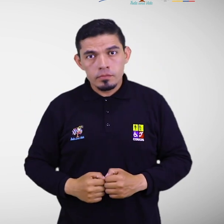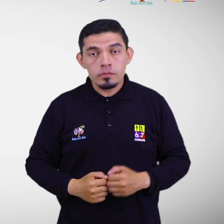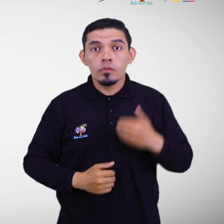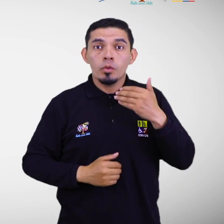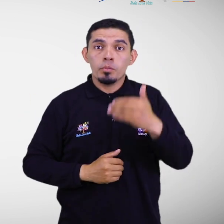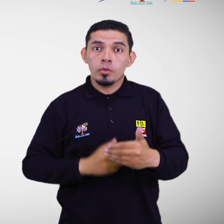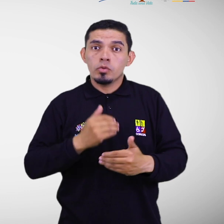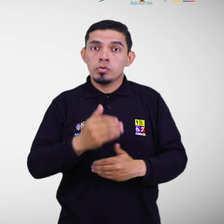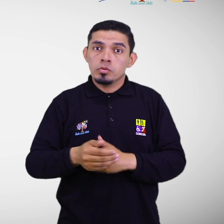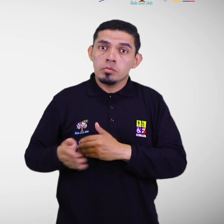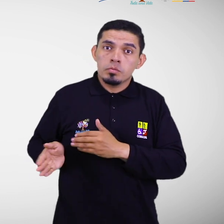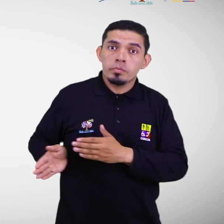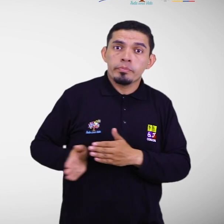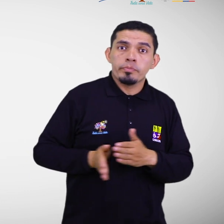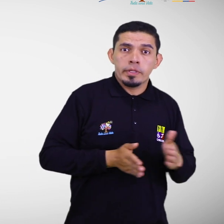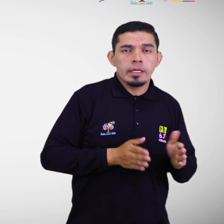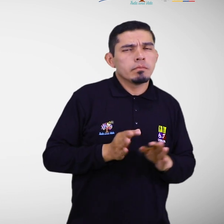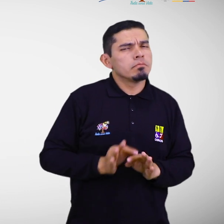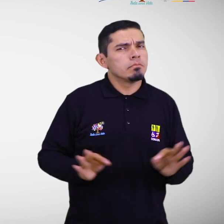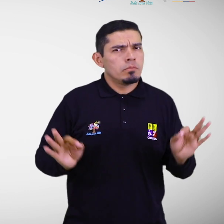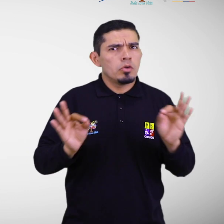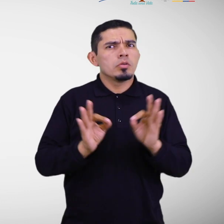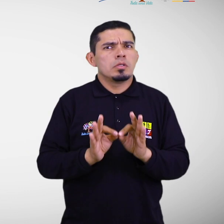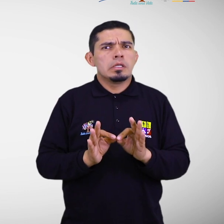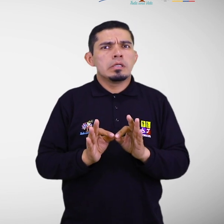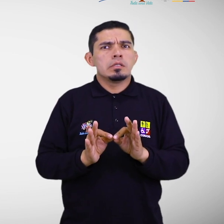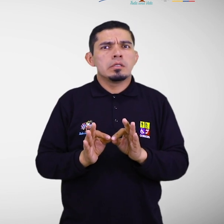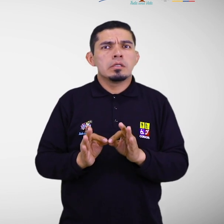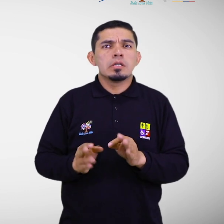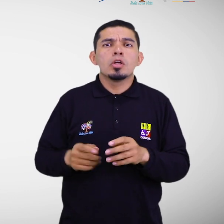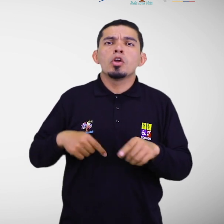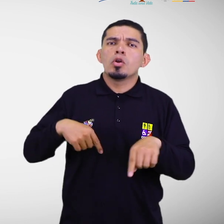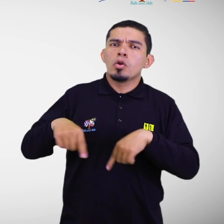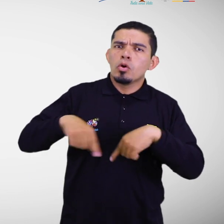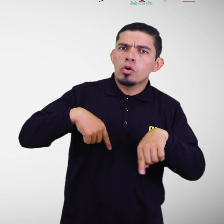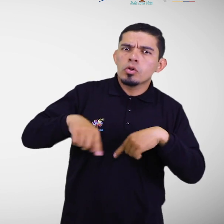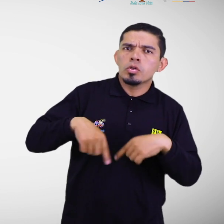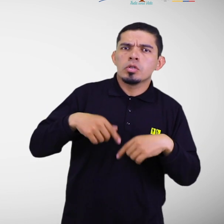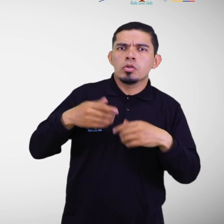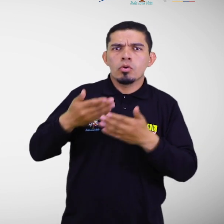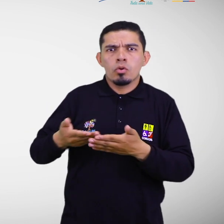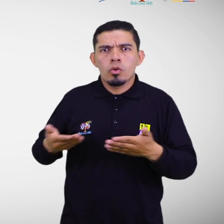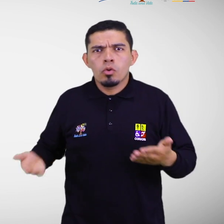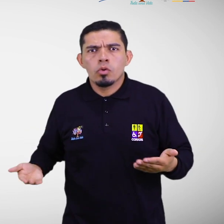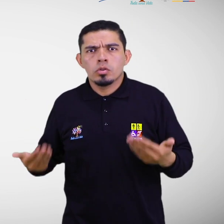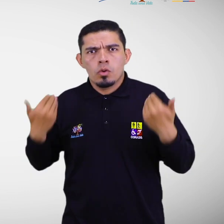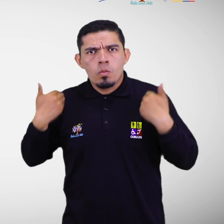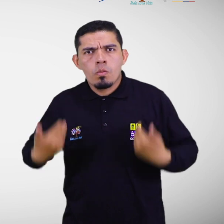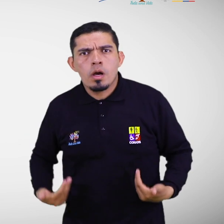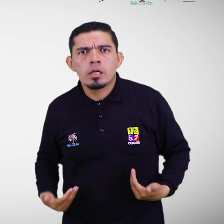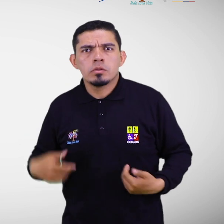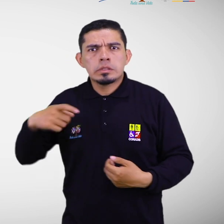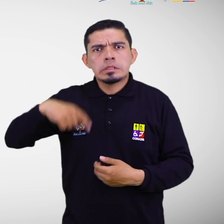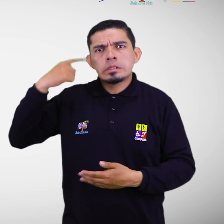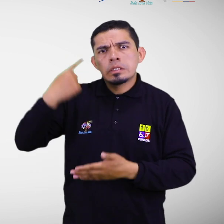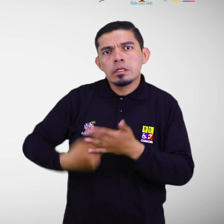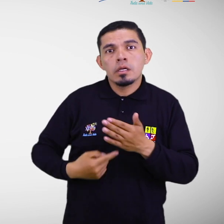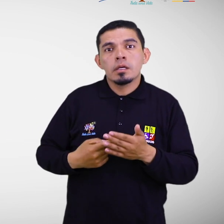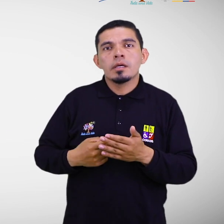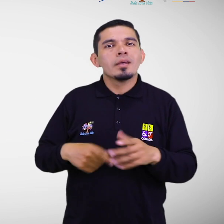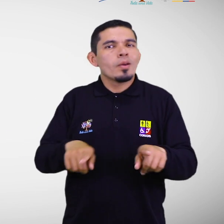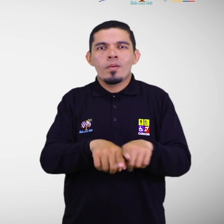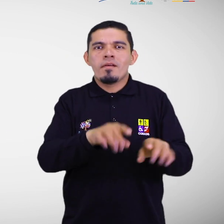proceso de planificación se hayan considerado los recursos logísticos, físicos y humanos con los que se cuenta en la familia,